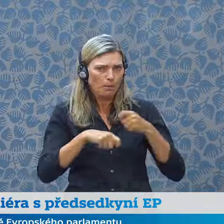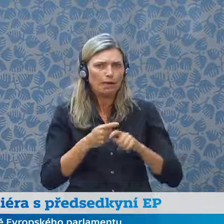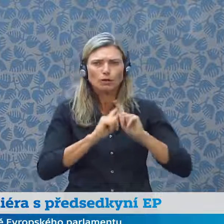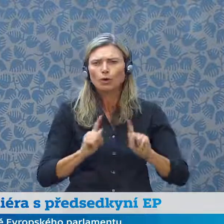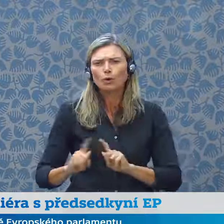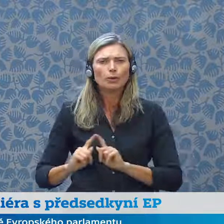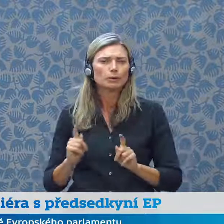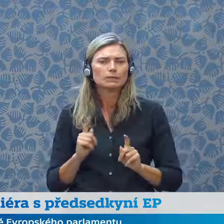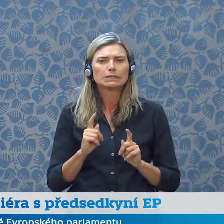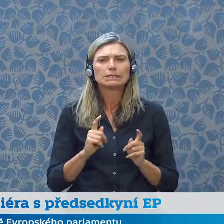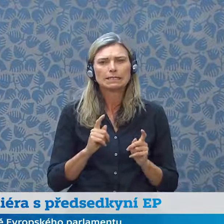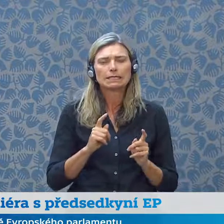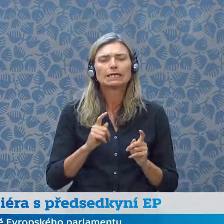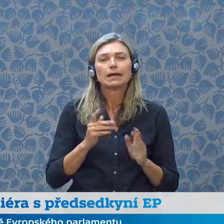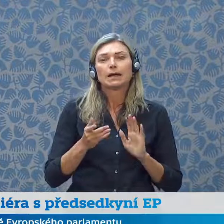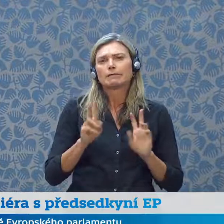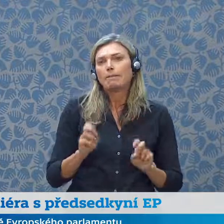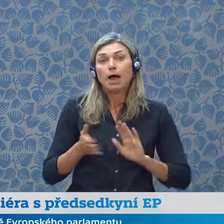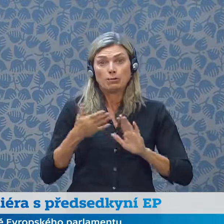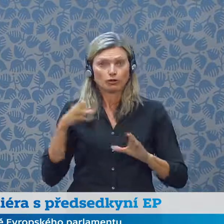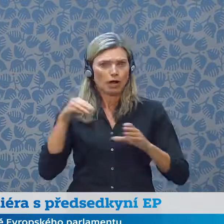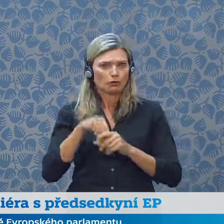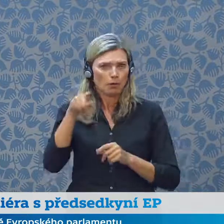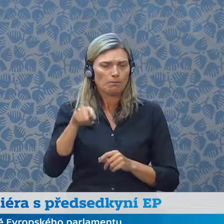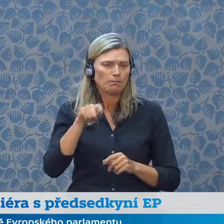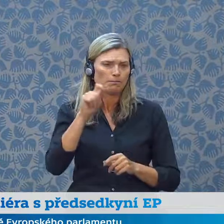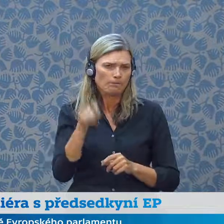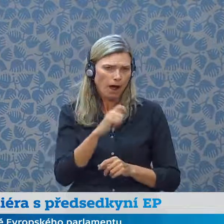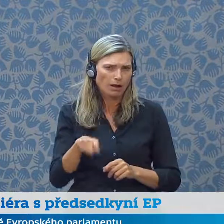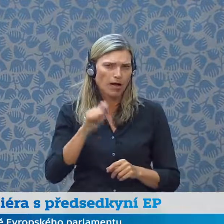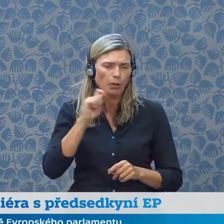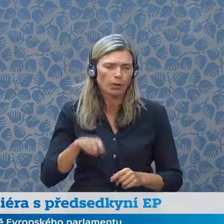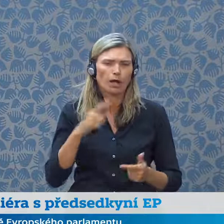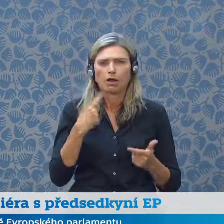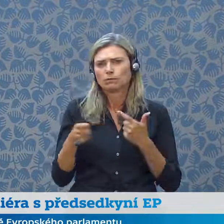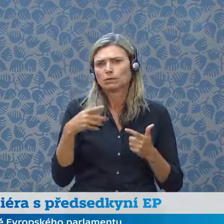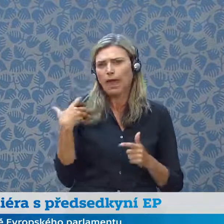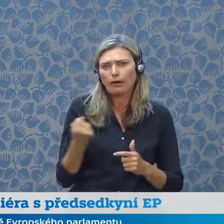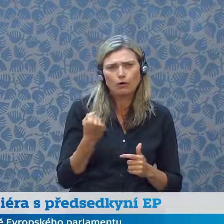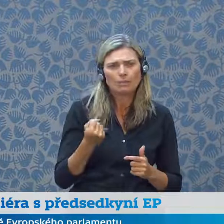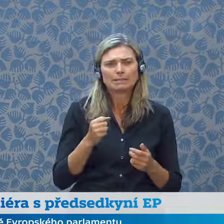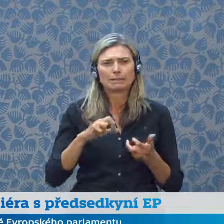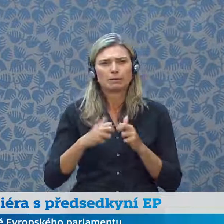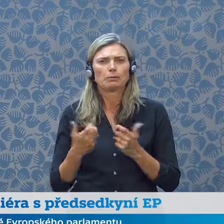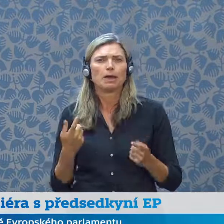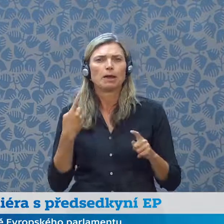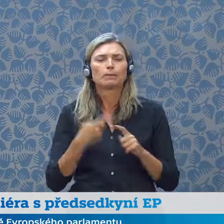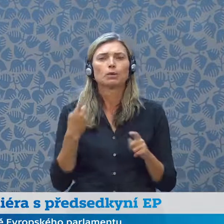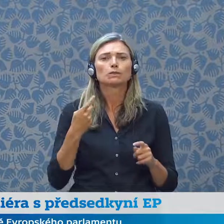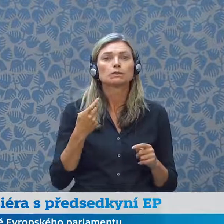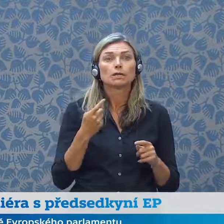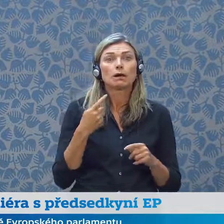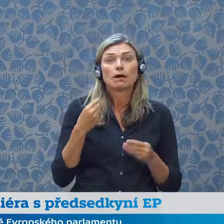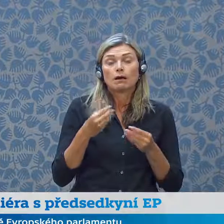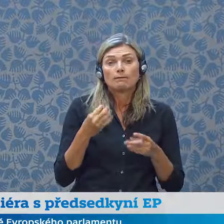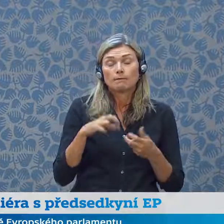řešení války na Ukrajině a řešení ekonomických priorit či sociálních dopadů, s nimiž